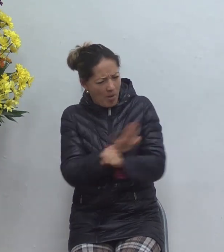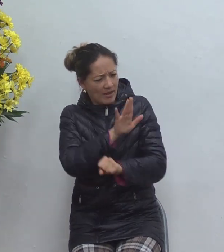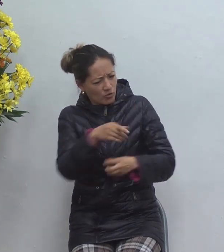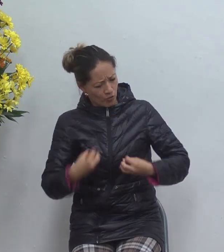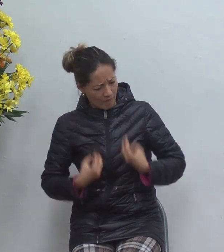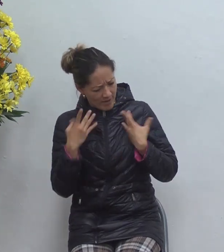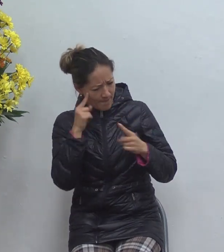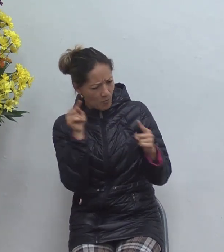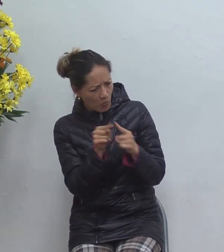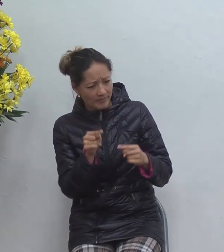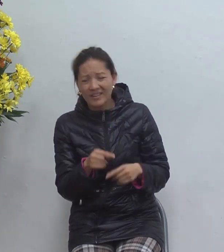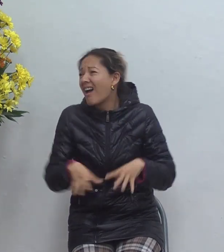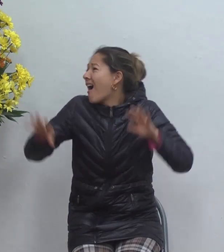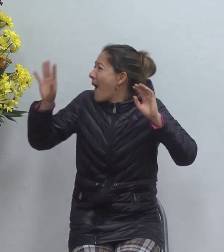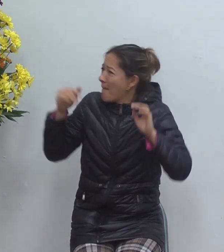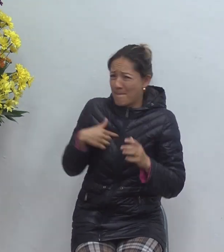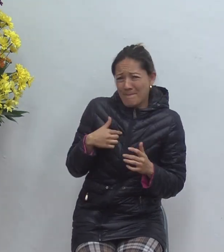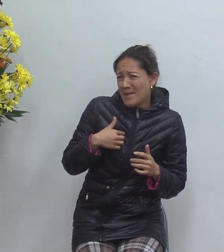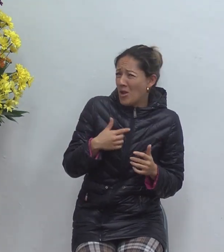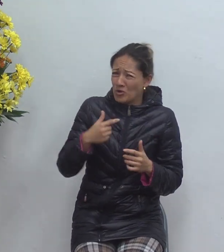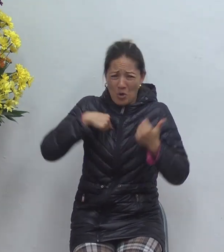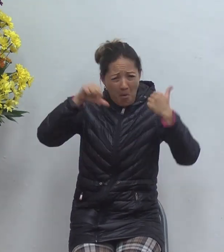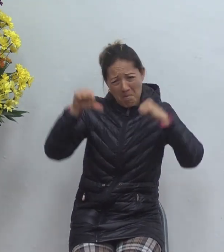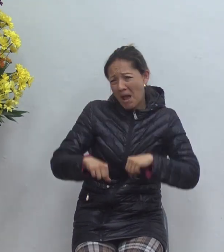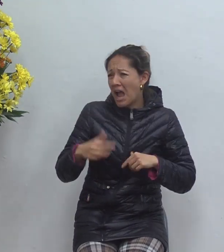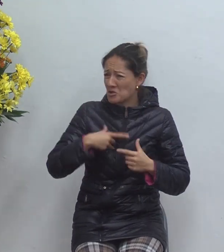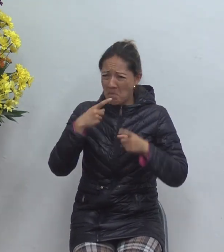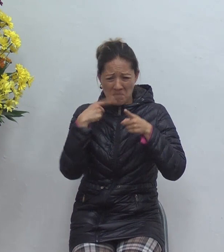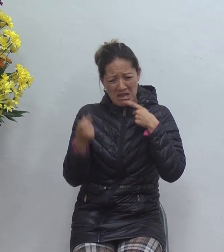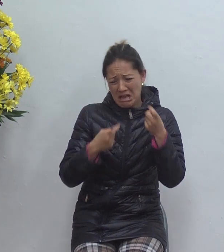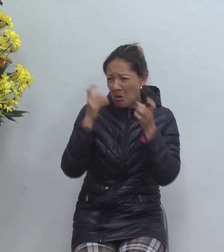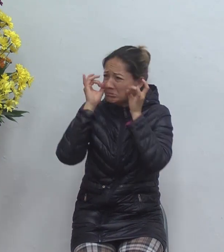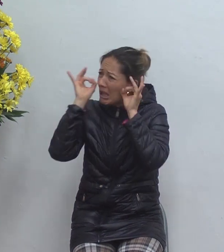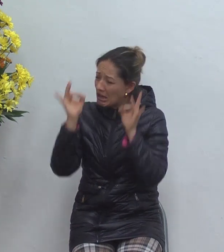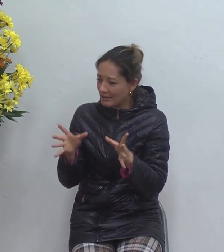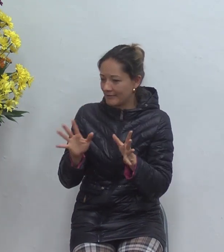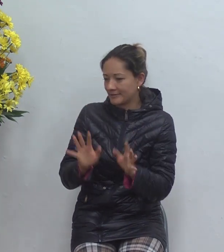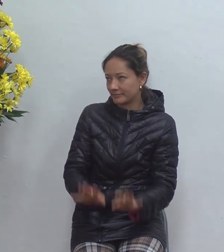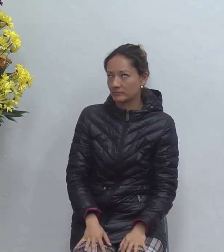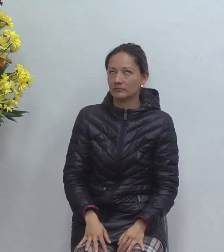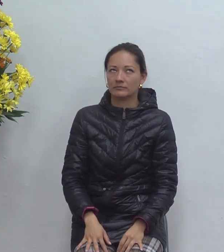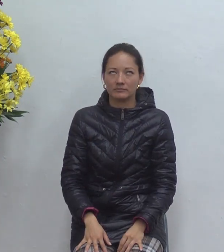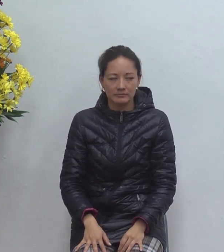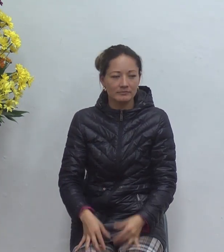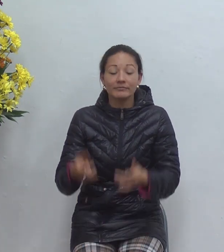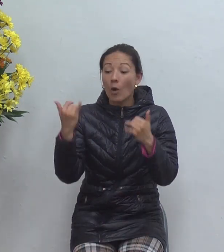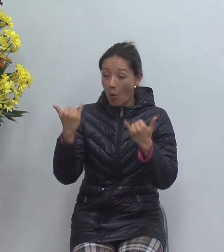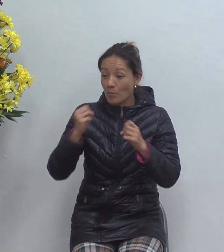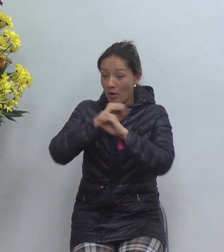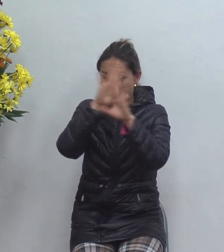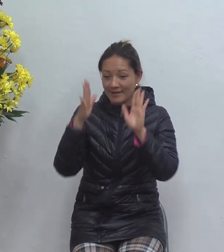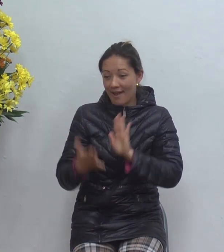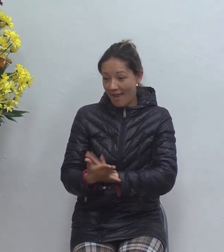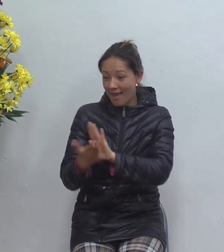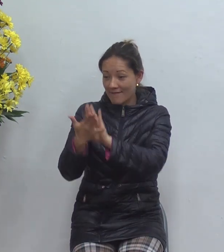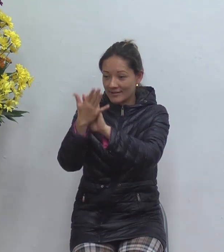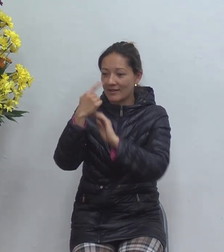pero es que yo soy tan horroroso y tan pecador decía esta mañana en la alabanza decía no haga la labor del diablo